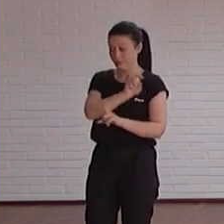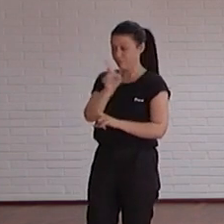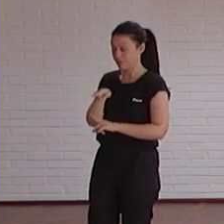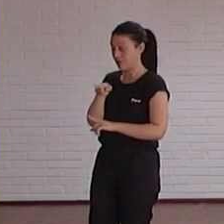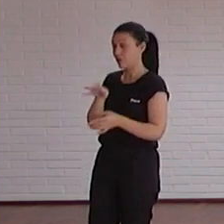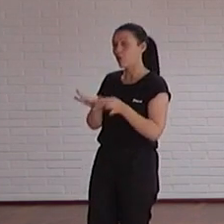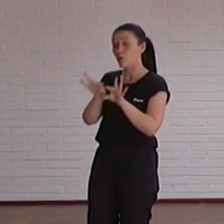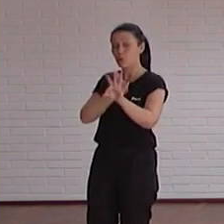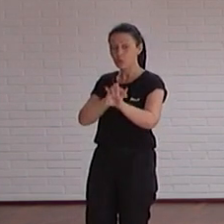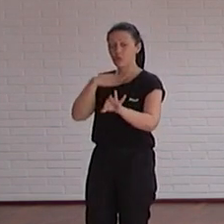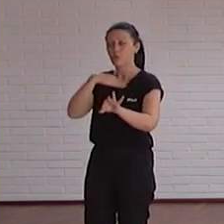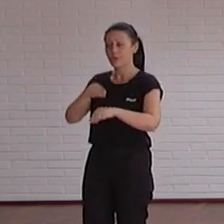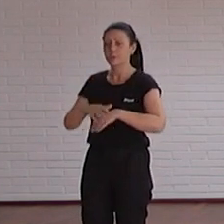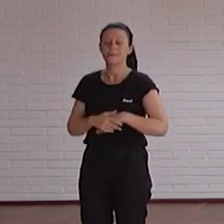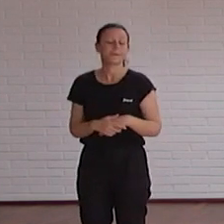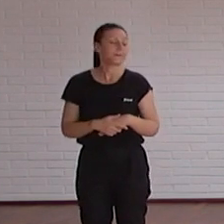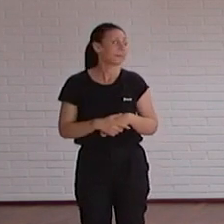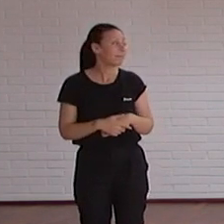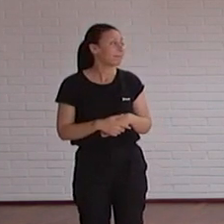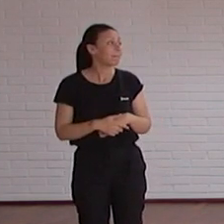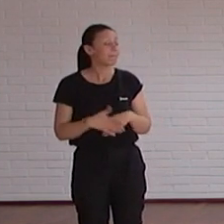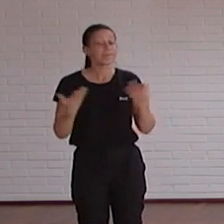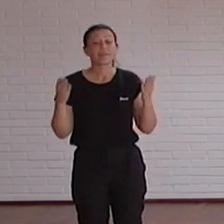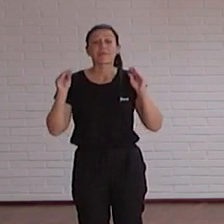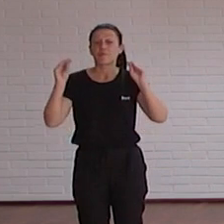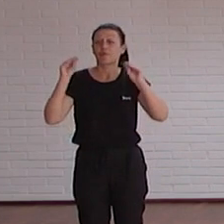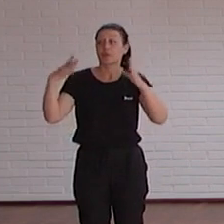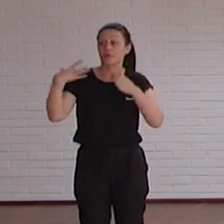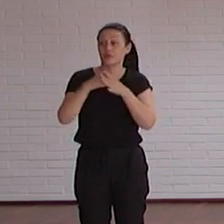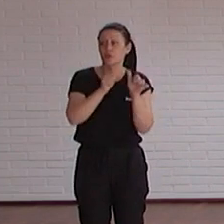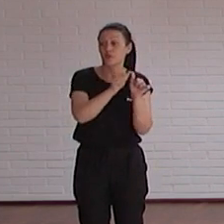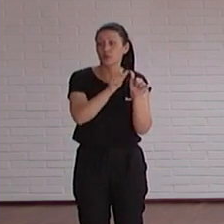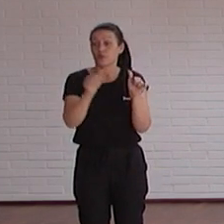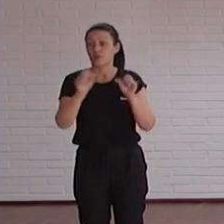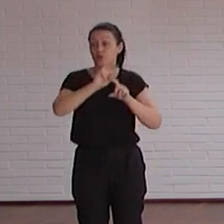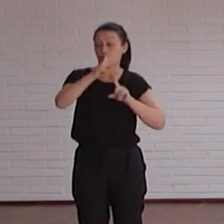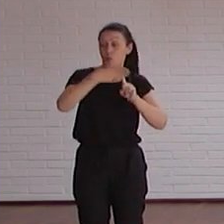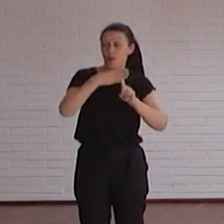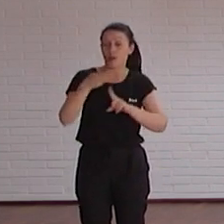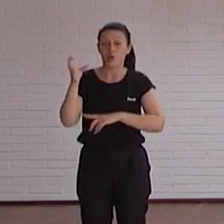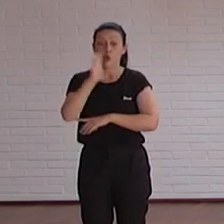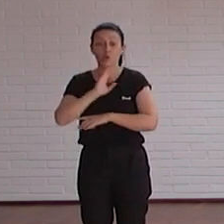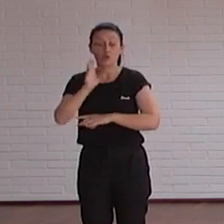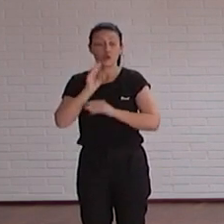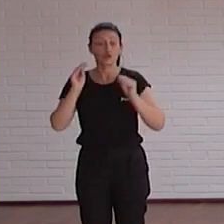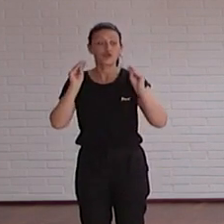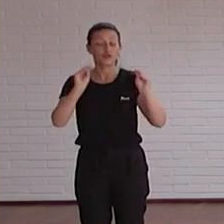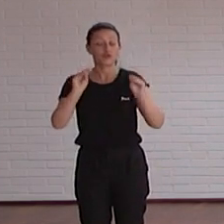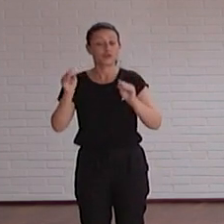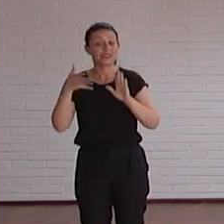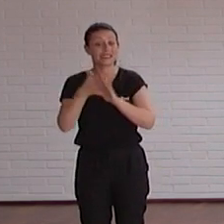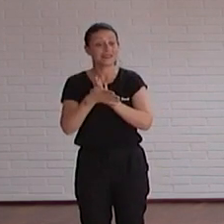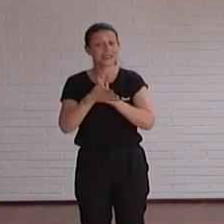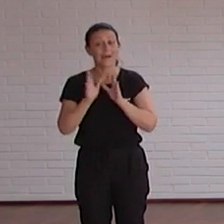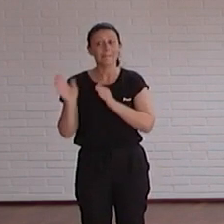la opción de poder en todo lo que es la formación tanto en la web como en los cursos que damos ya tenemos un apartado